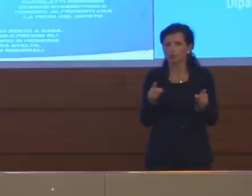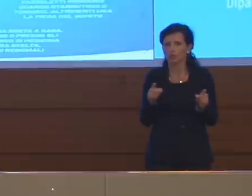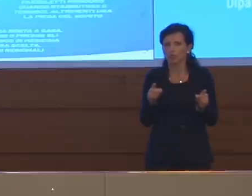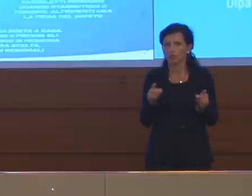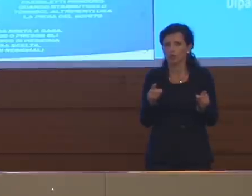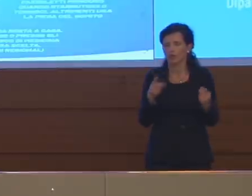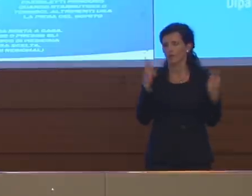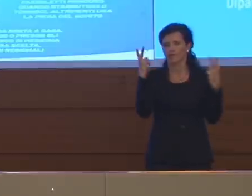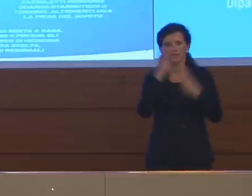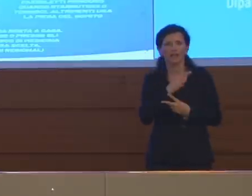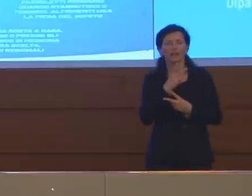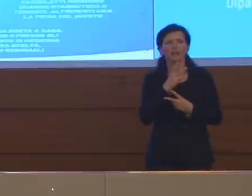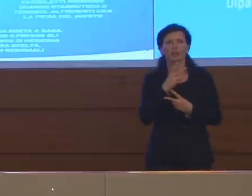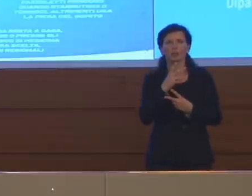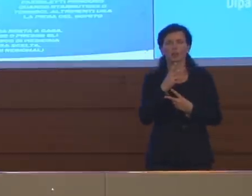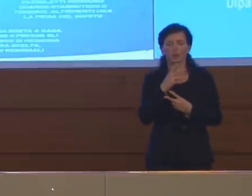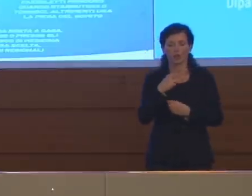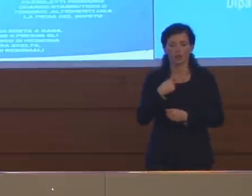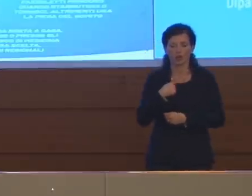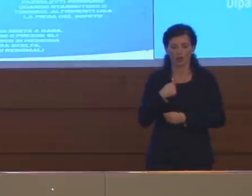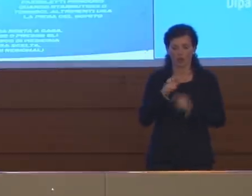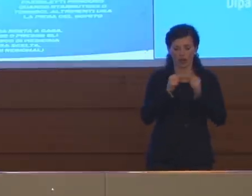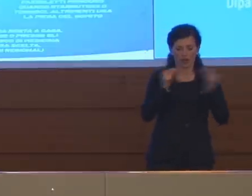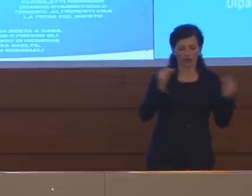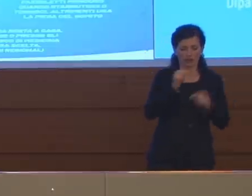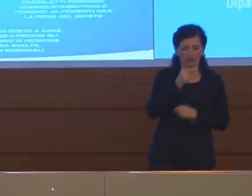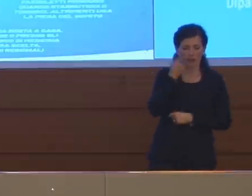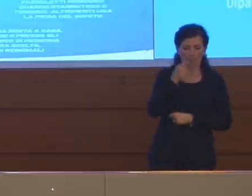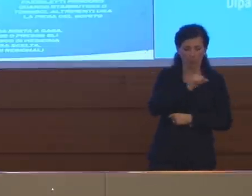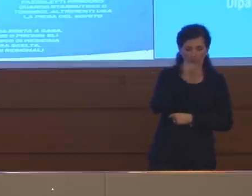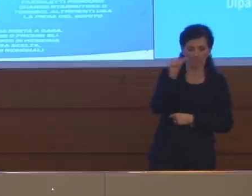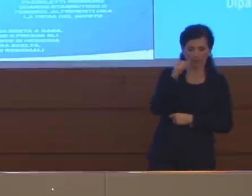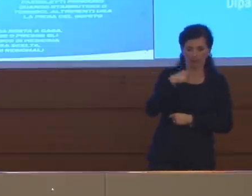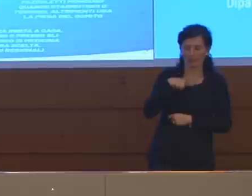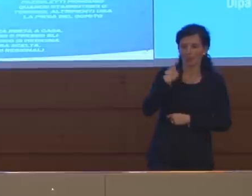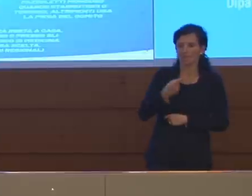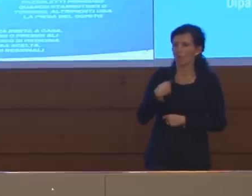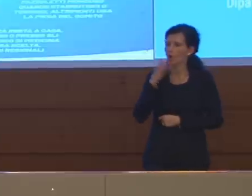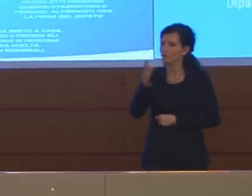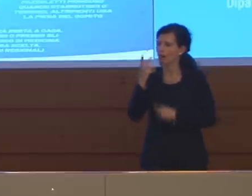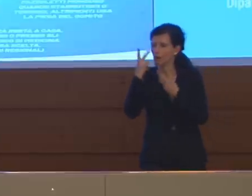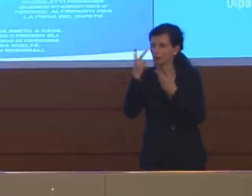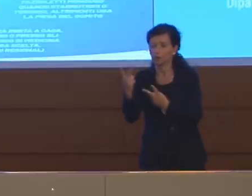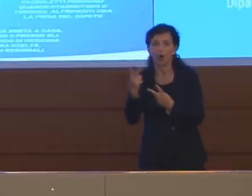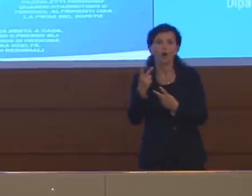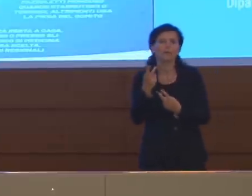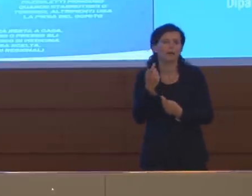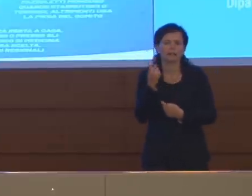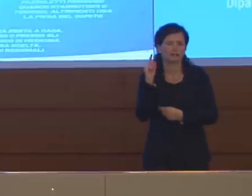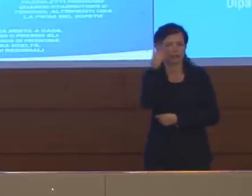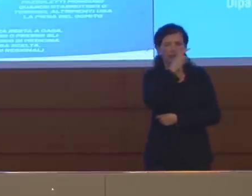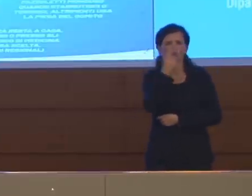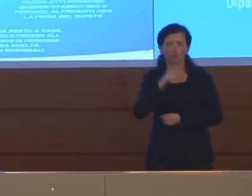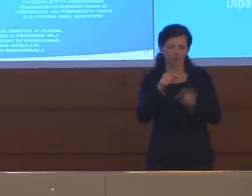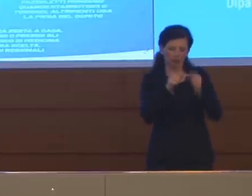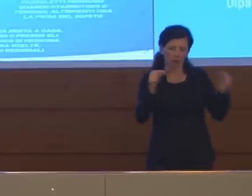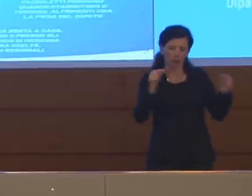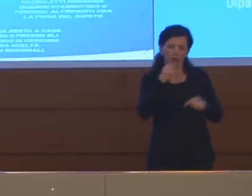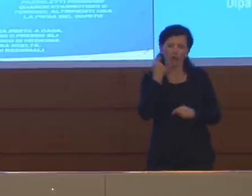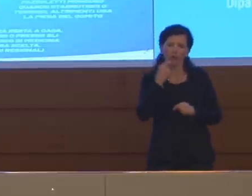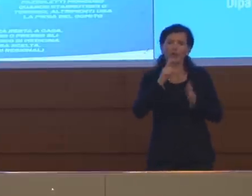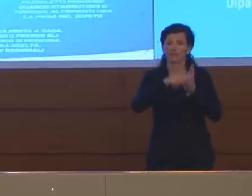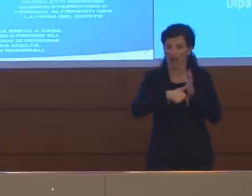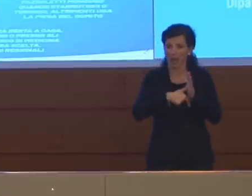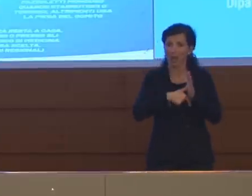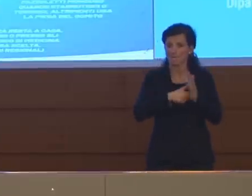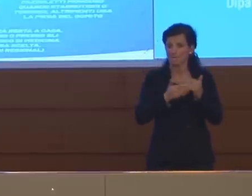che uno faccia un tampone prima di andare a trovare, perché c'è anche un tempo diagnostico, lei fa il tampone, poi la risposta ce l'ha entro un certo arco di